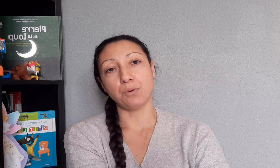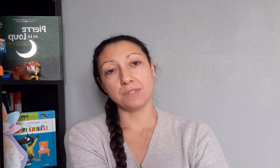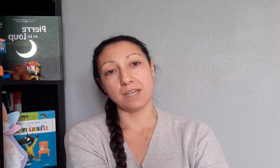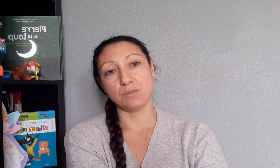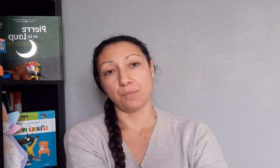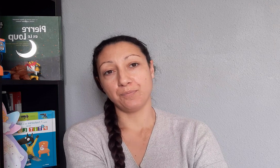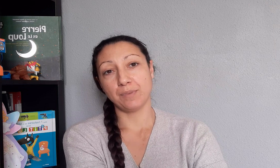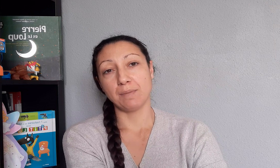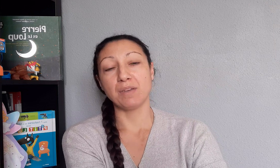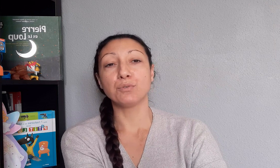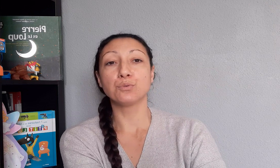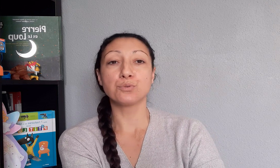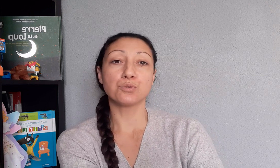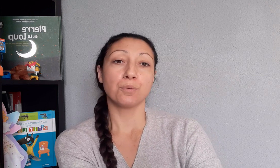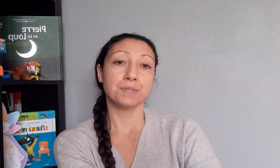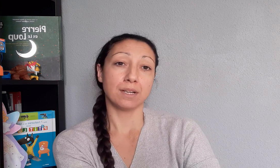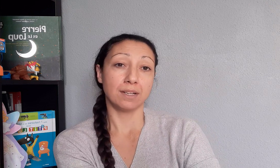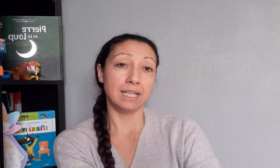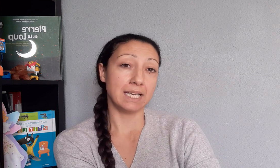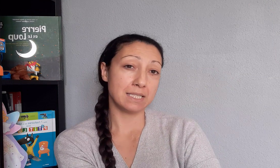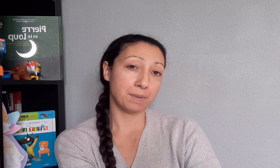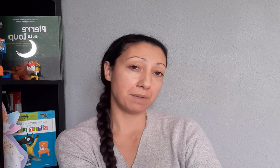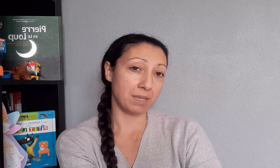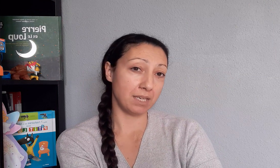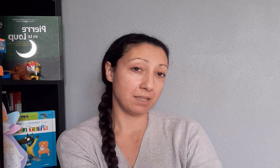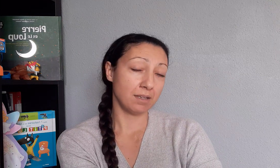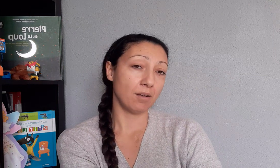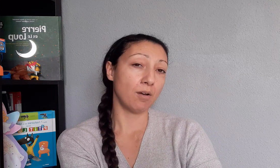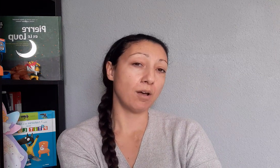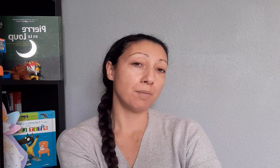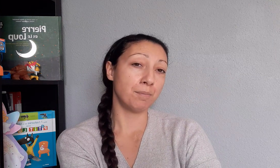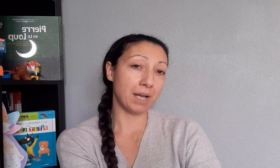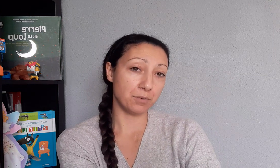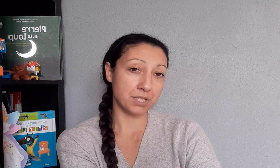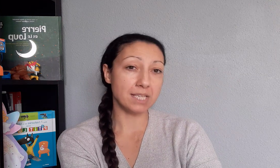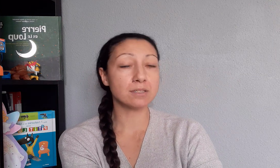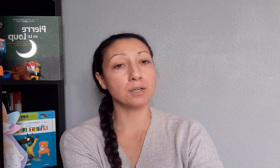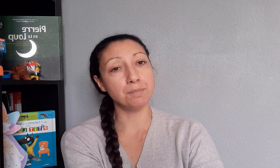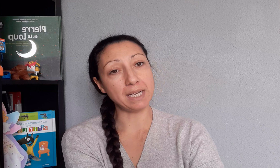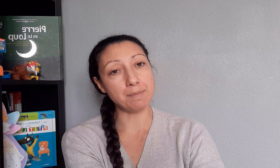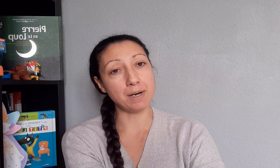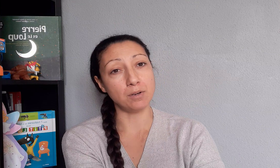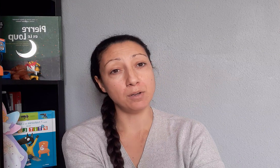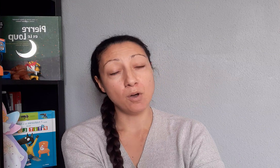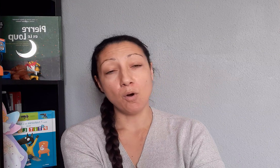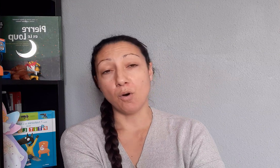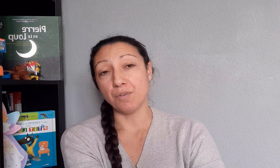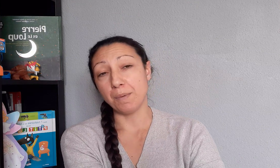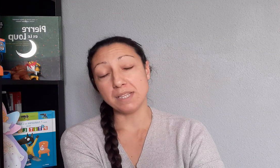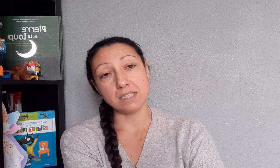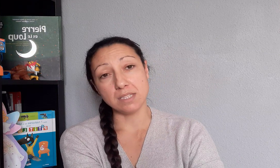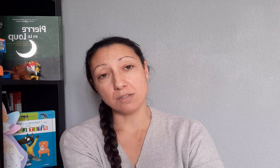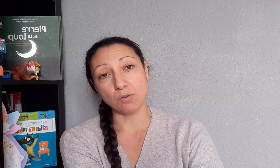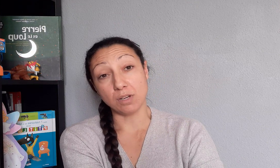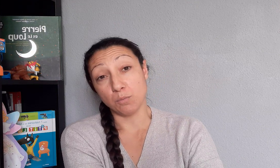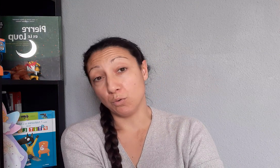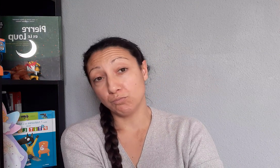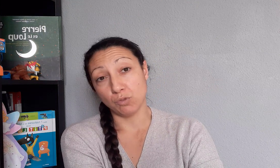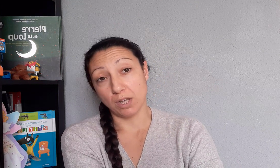frustrations. Mais il faut toujours bien l'exprimer par le geste comme par la parole. On ne fait pas des signes sur les mots. Voilà,